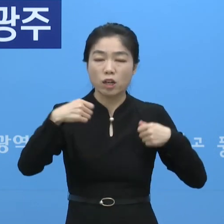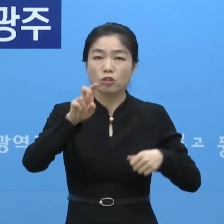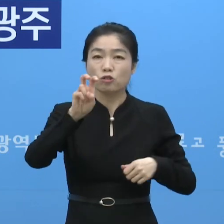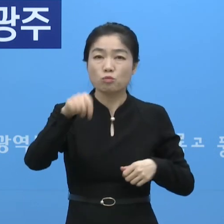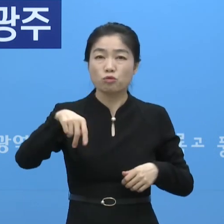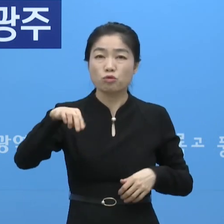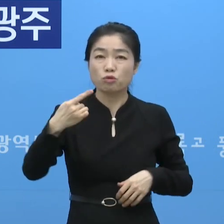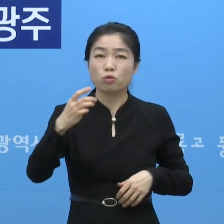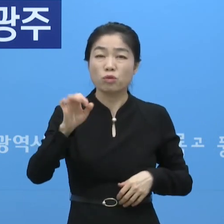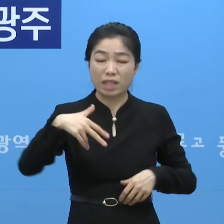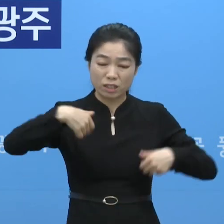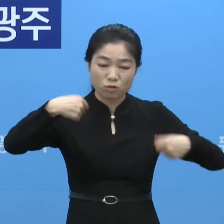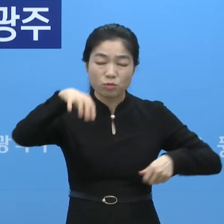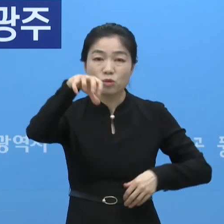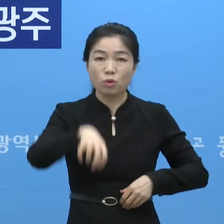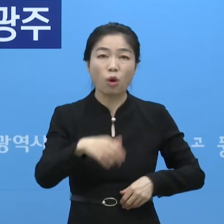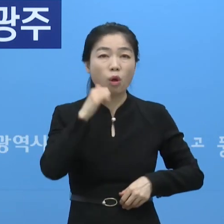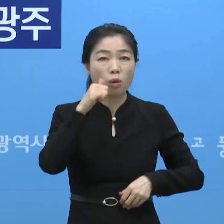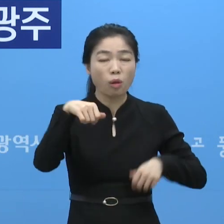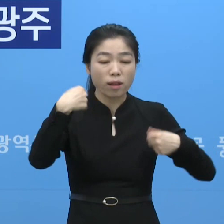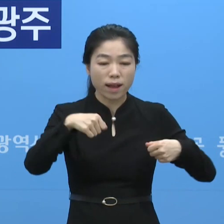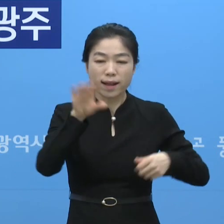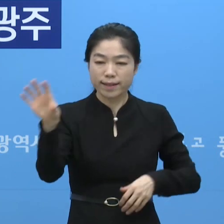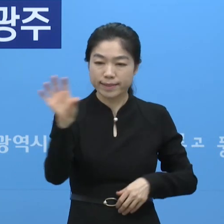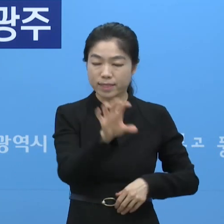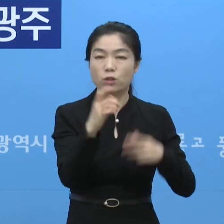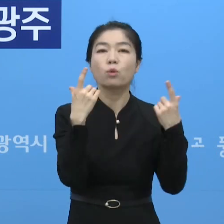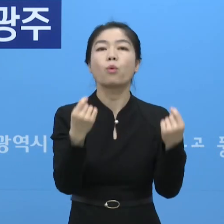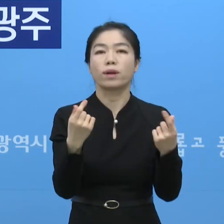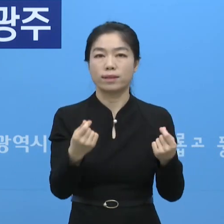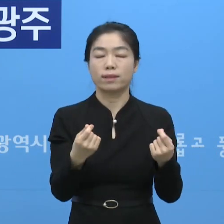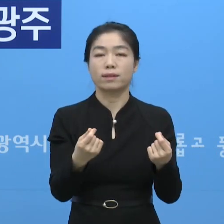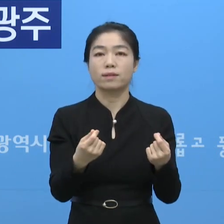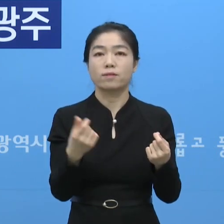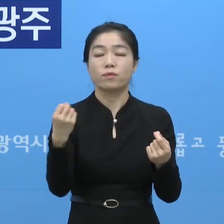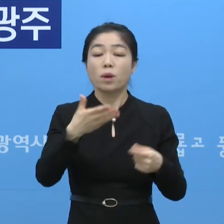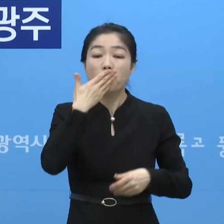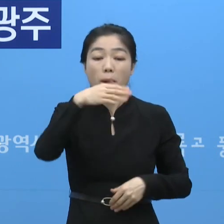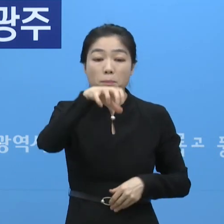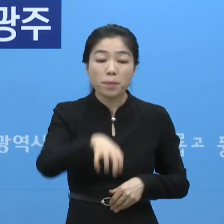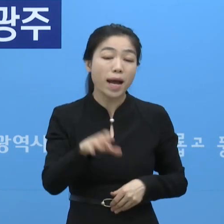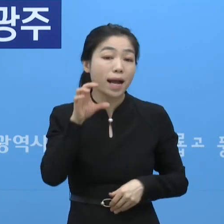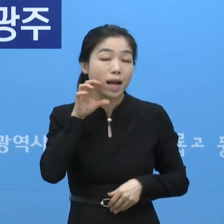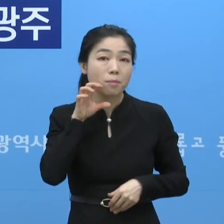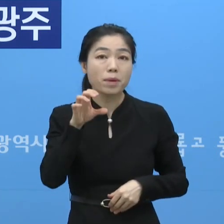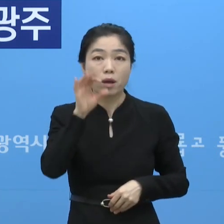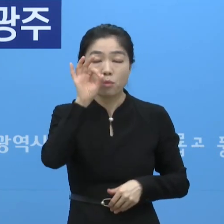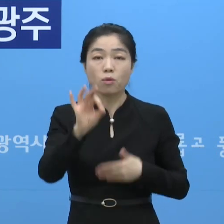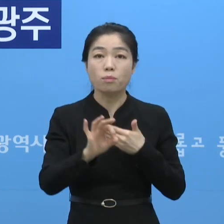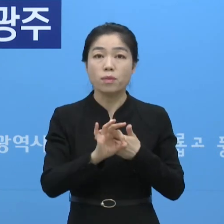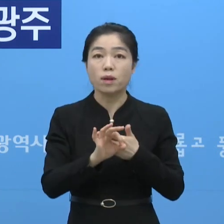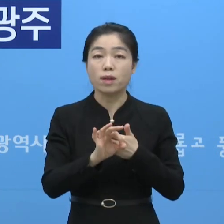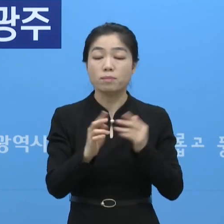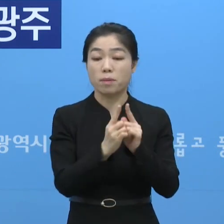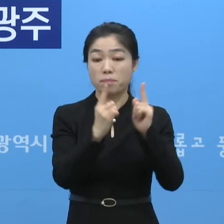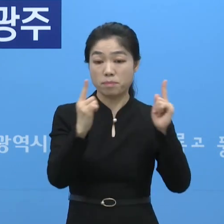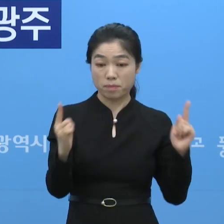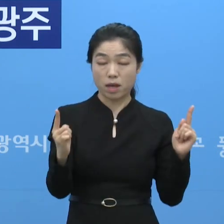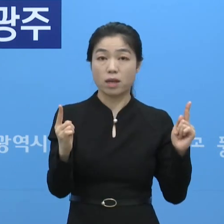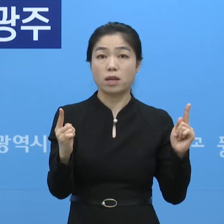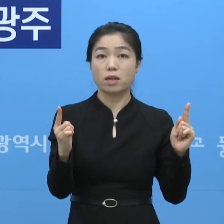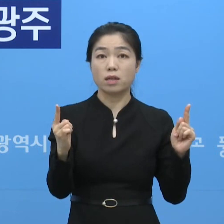역시 콜라텍과 같은 방역 수칙을 적용합니다. 그다음에 식당, 카페에 있어서는 아까 거리